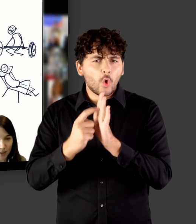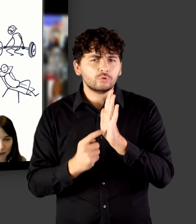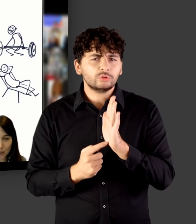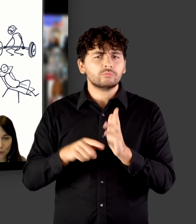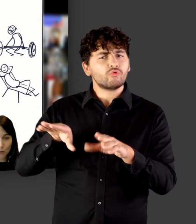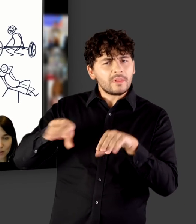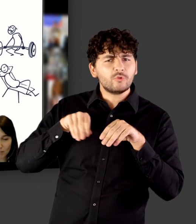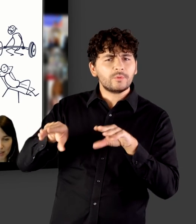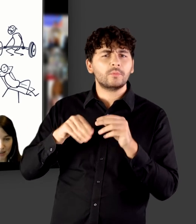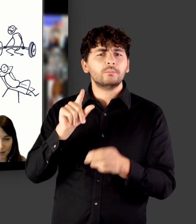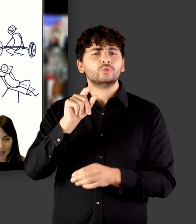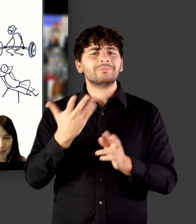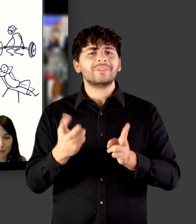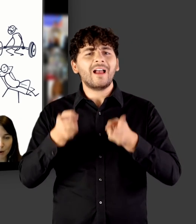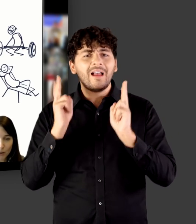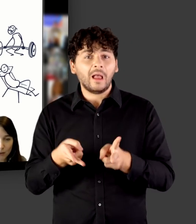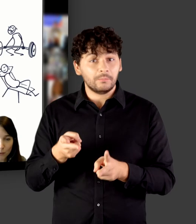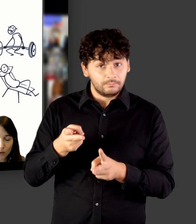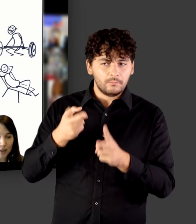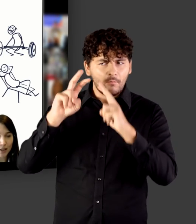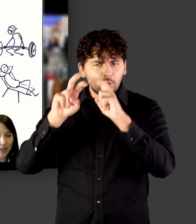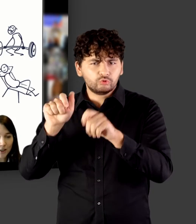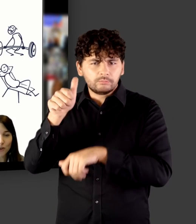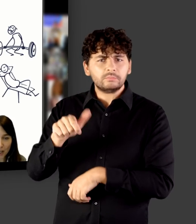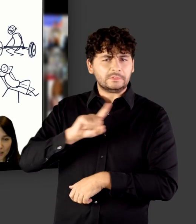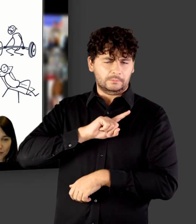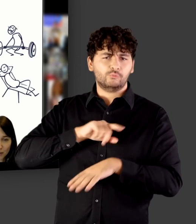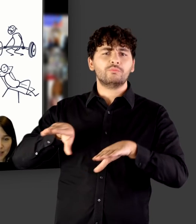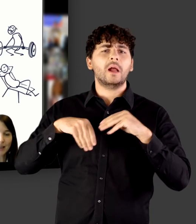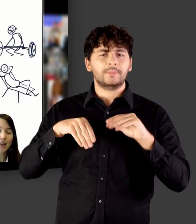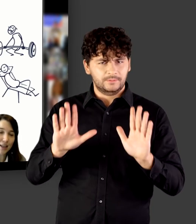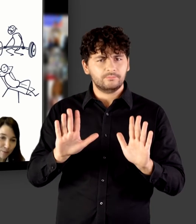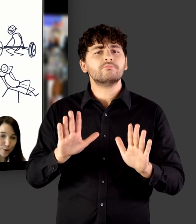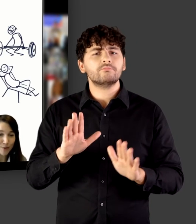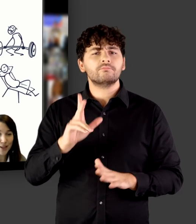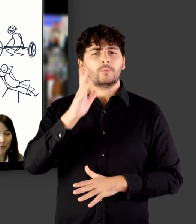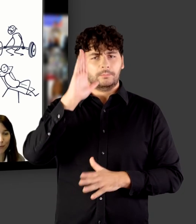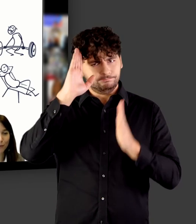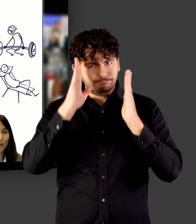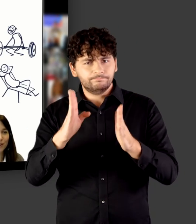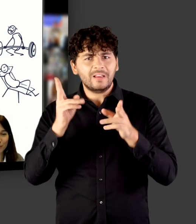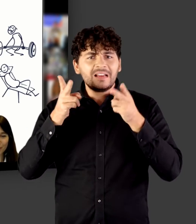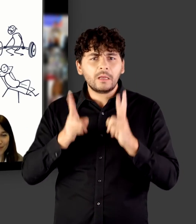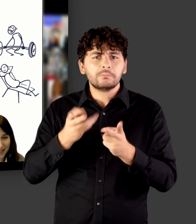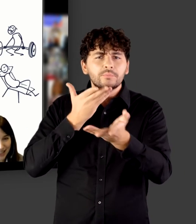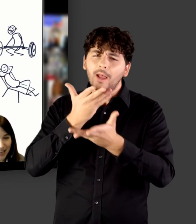Einschätzung der rechtlichen Voraussetzungen, also die rechte Recherche. Hier muss man wieder anfügen, es ist keine